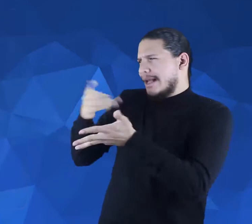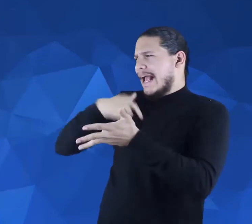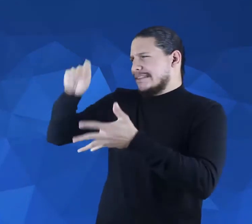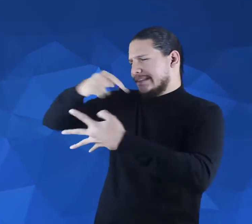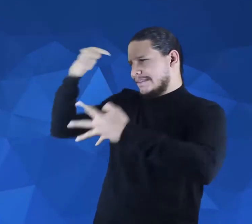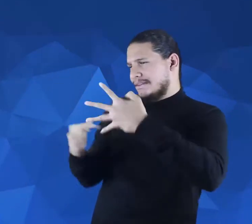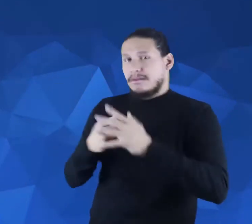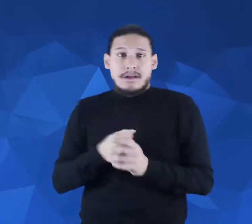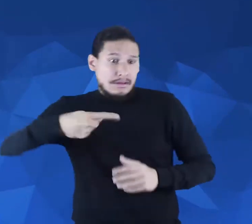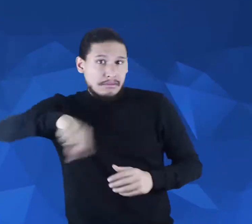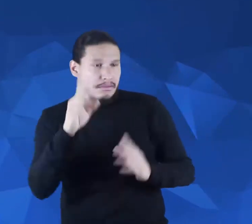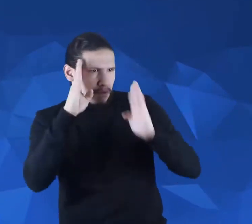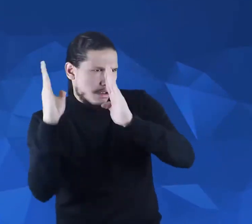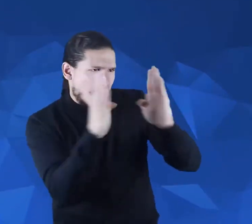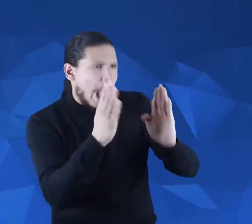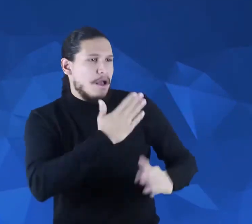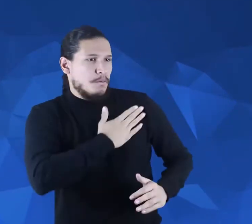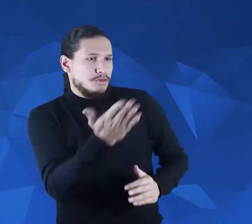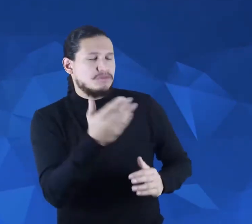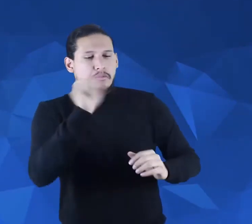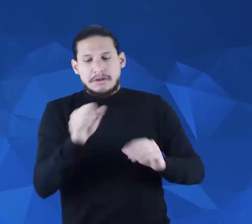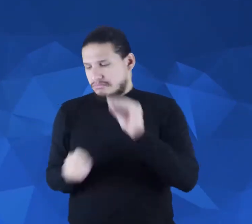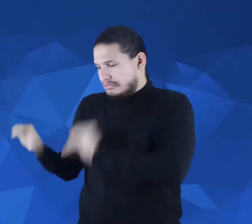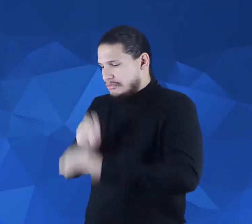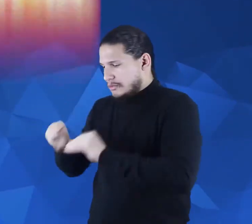prepararlo y hacerlo llegar a tu residencia.